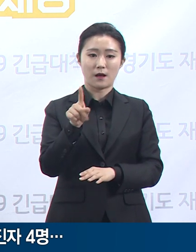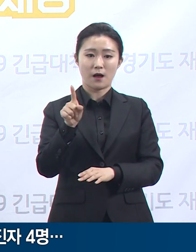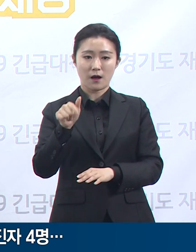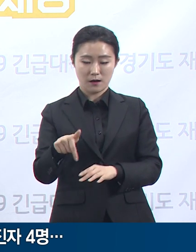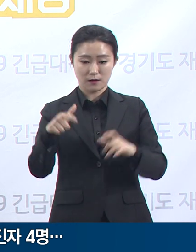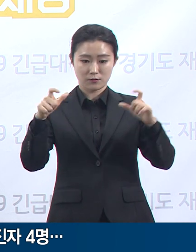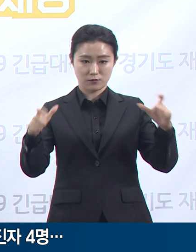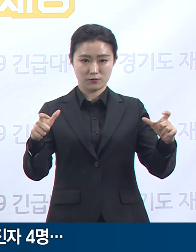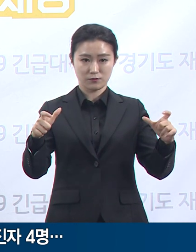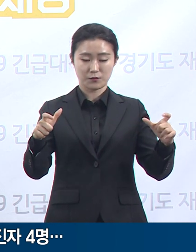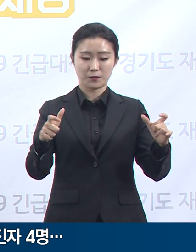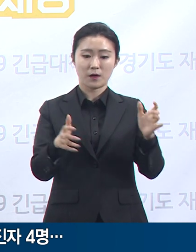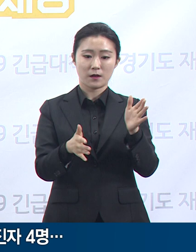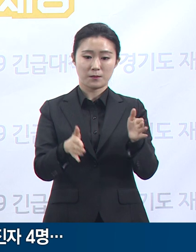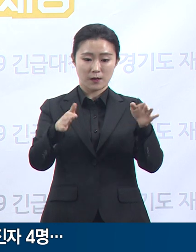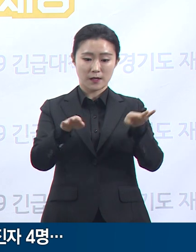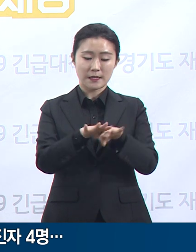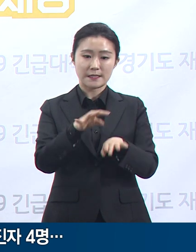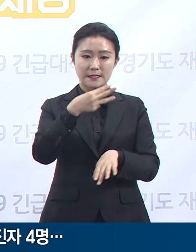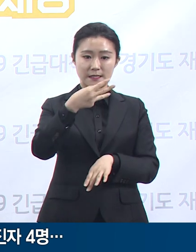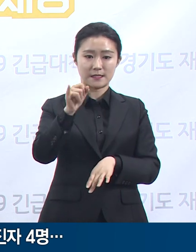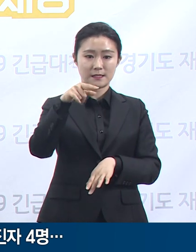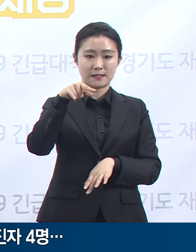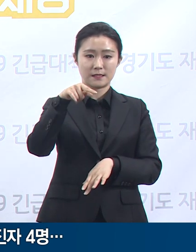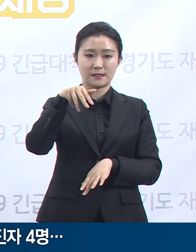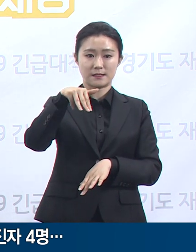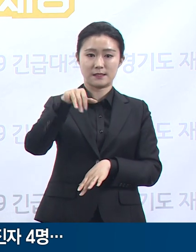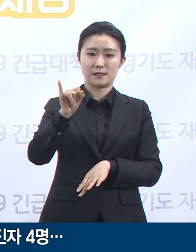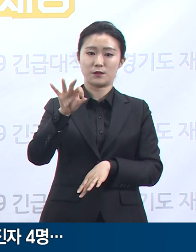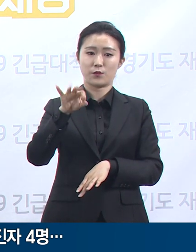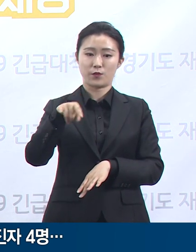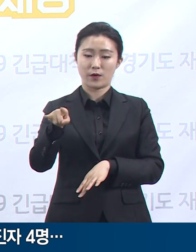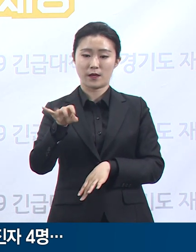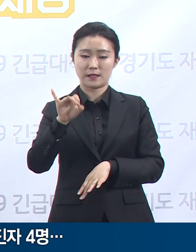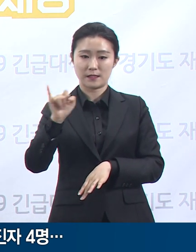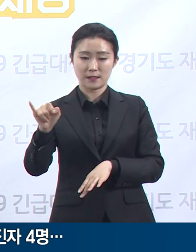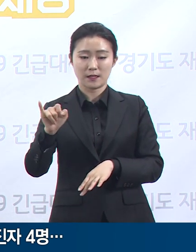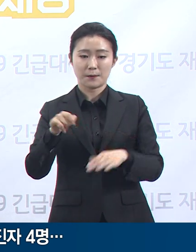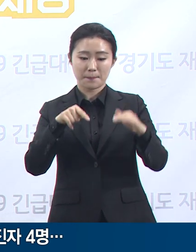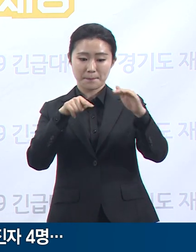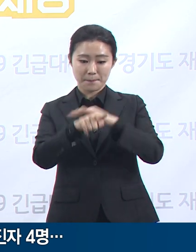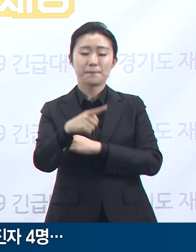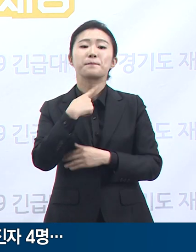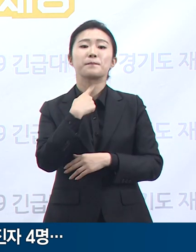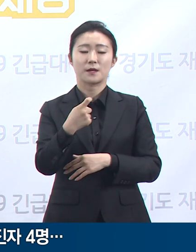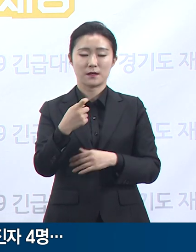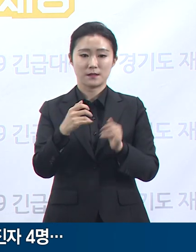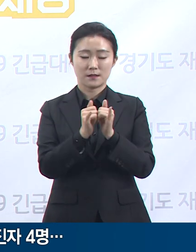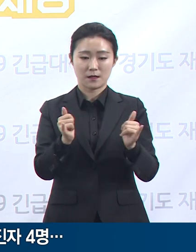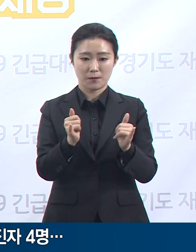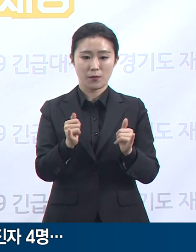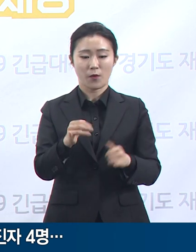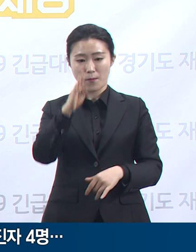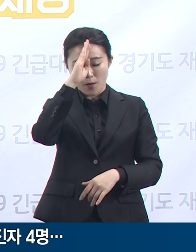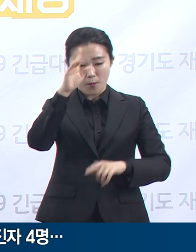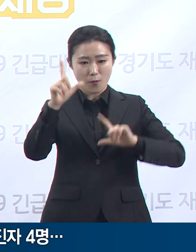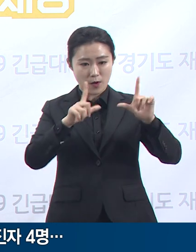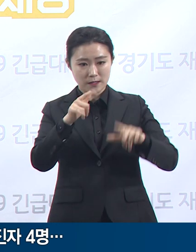리치웨이를 방문하신 도민께서는 증상 유무에 관계없이 진단검사를 꼭 받아주시기를 당부드립니다.